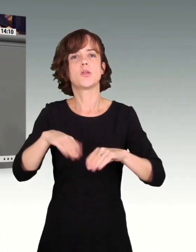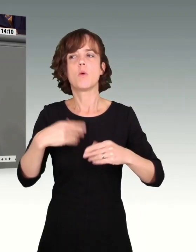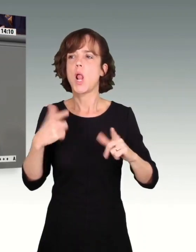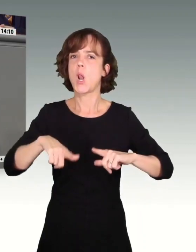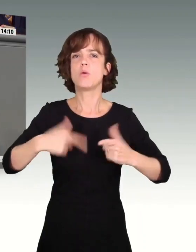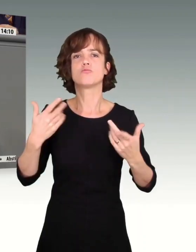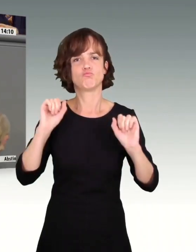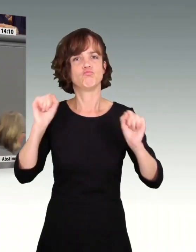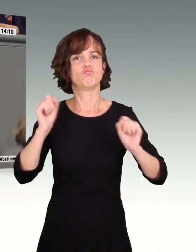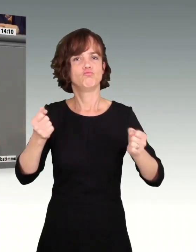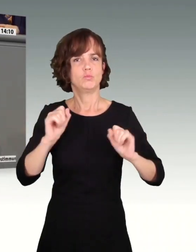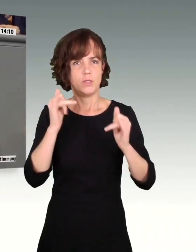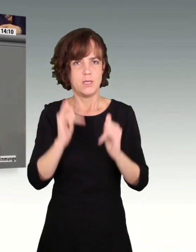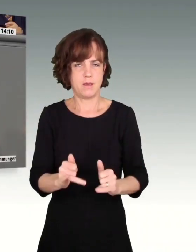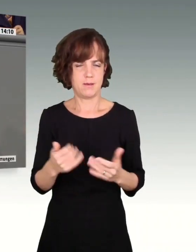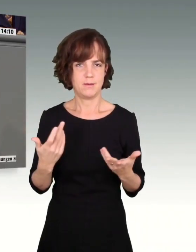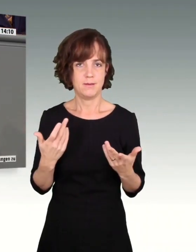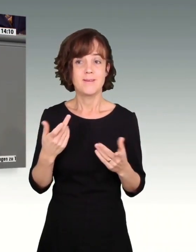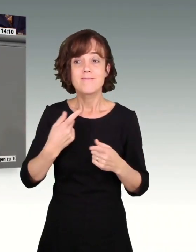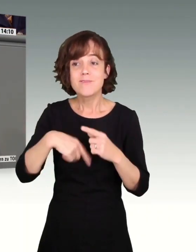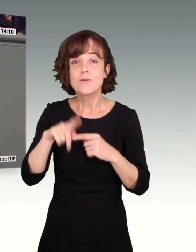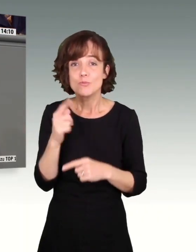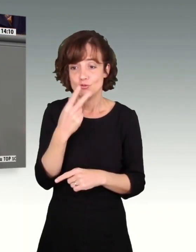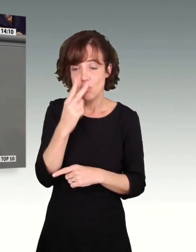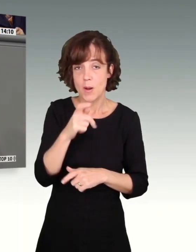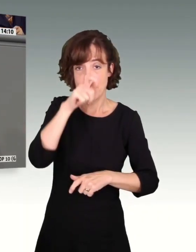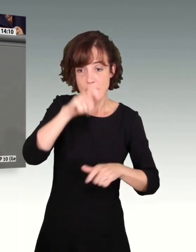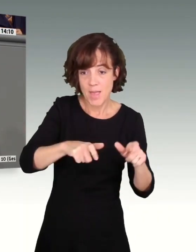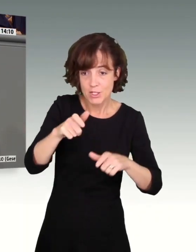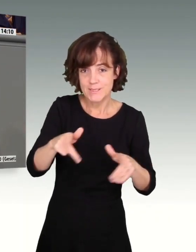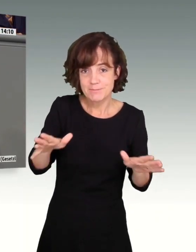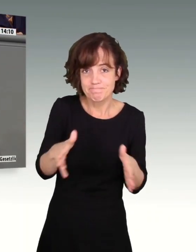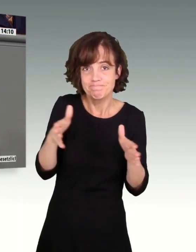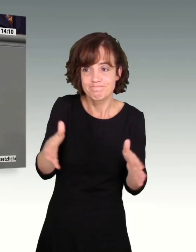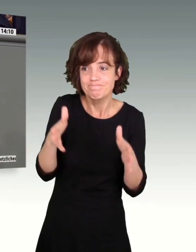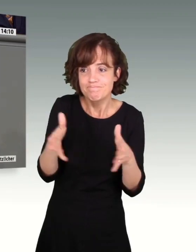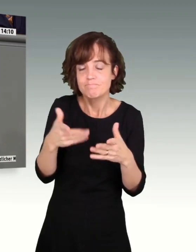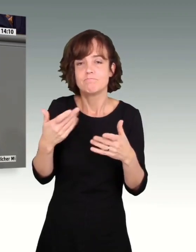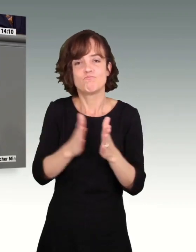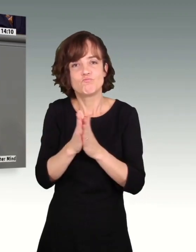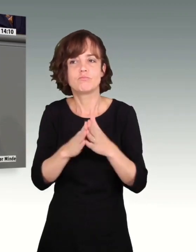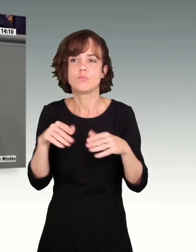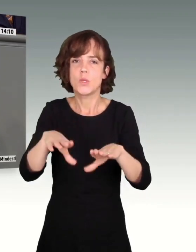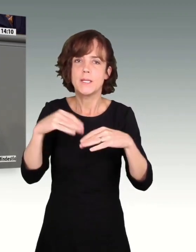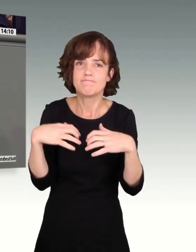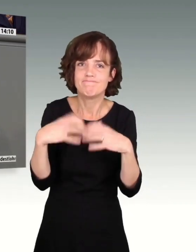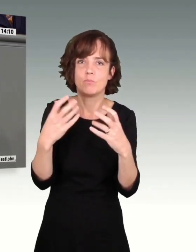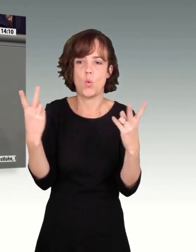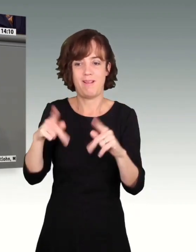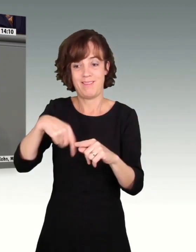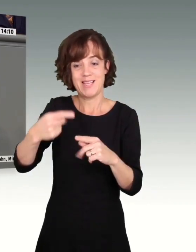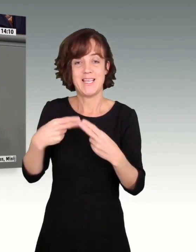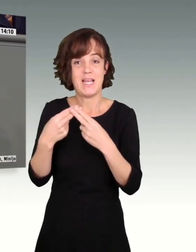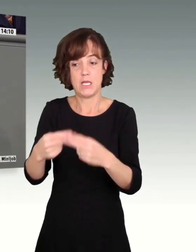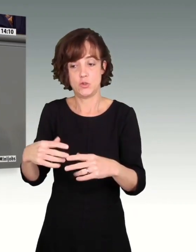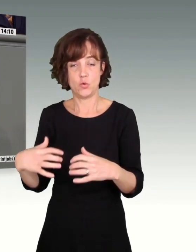auf Leistungen. Schlussendlich müssen wir die Menschen aber auch wieder dazu motivieren, Unternehmen zu gründen oder die nächste Generation motivieren,